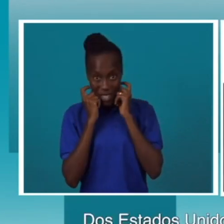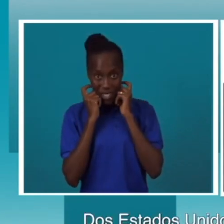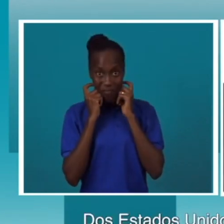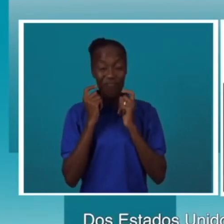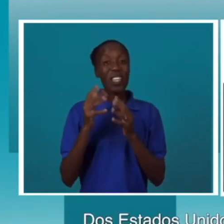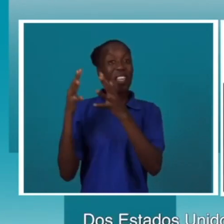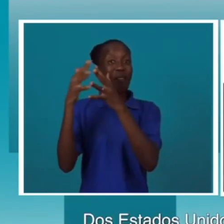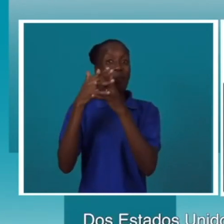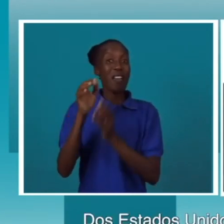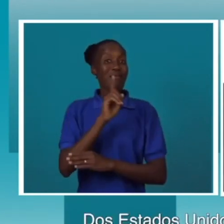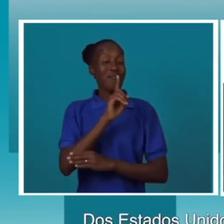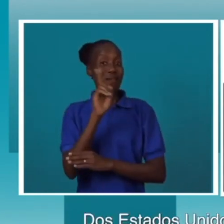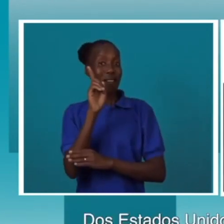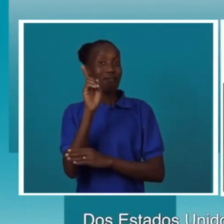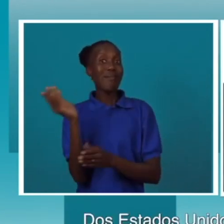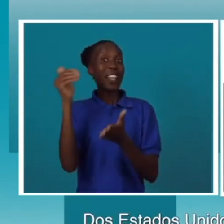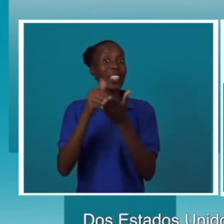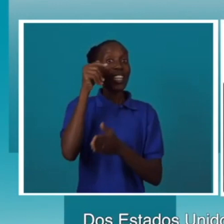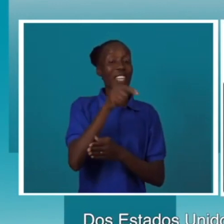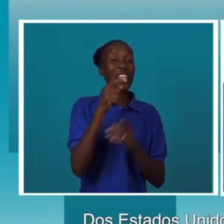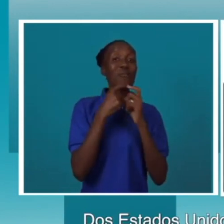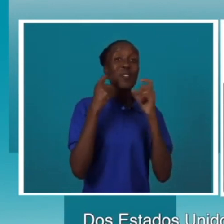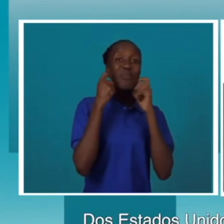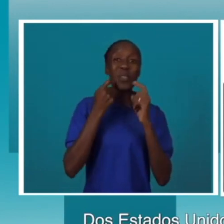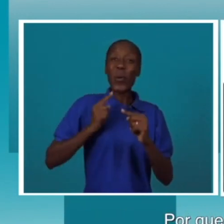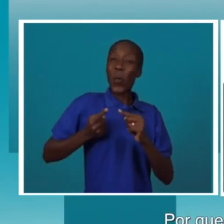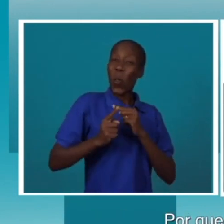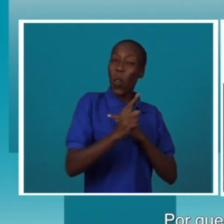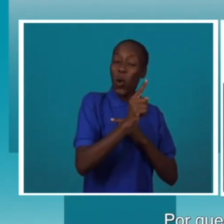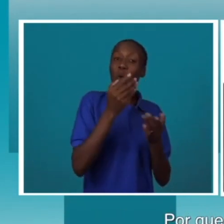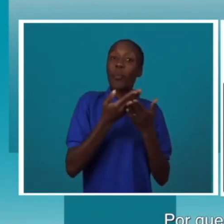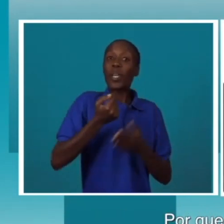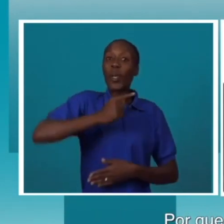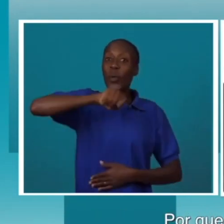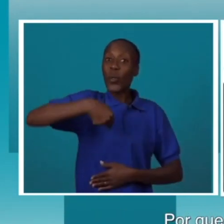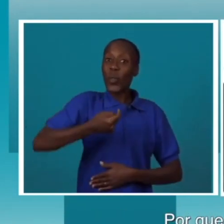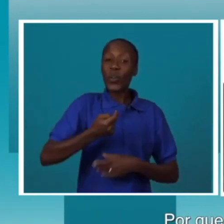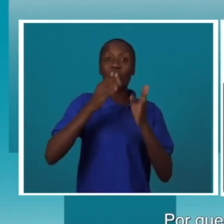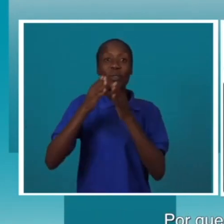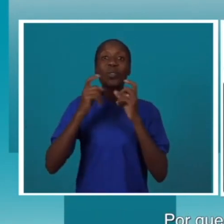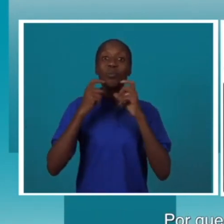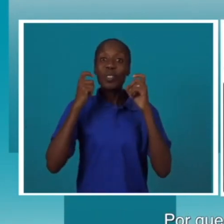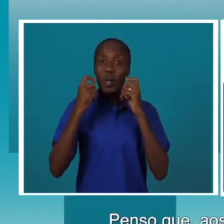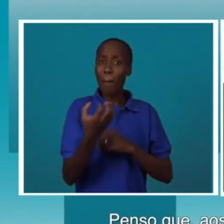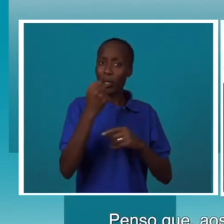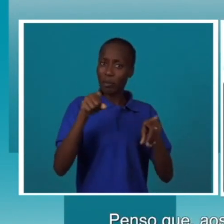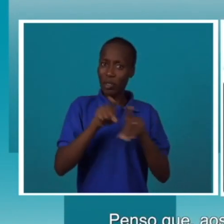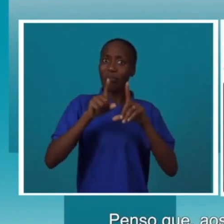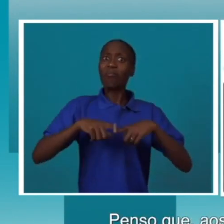Dos Estados Unidos para cá é uma longa distância. Por que é que nós moçambicanos também não nos podemos interessar? Então, penso que